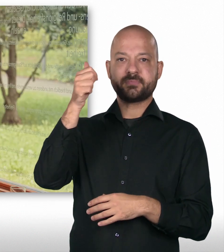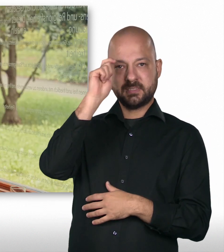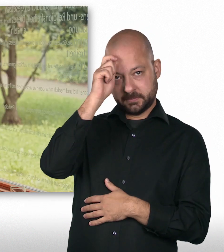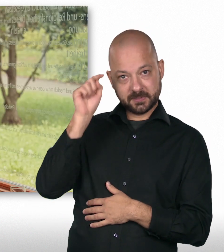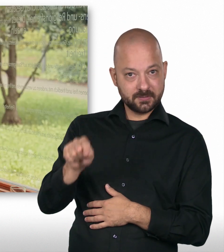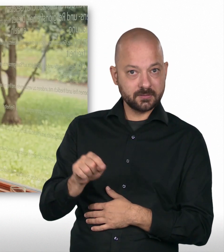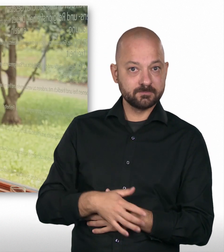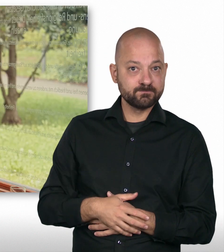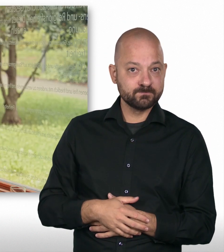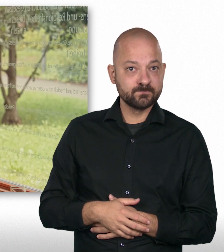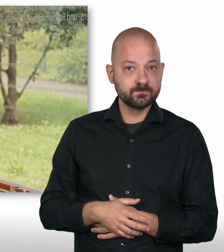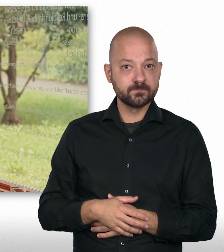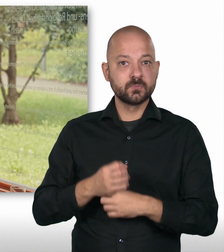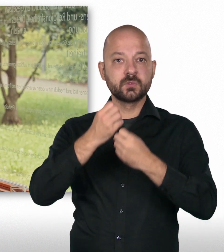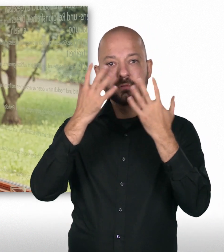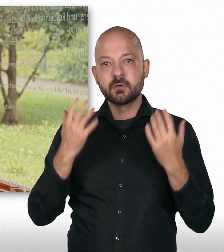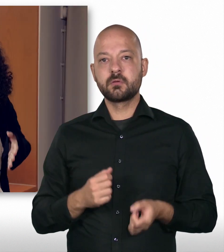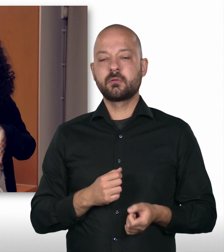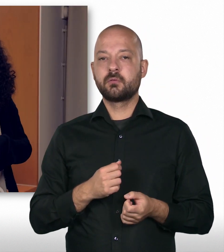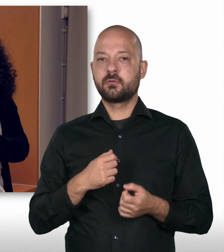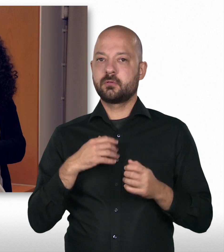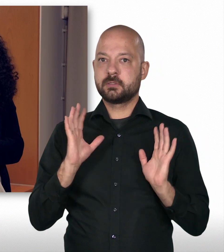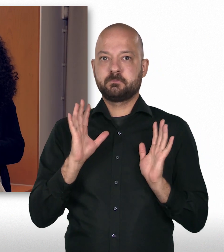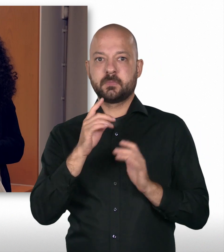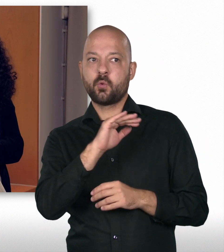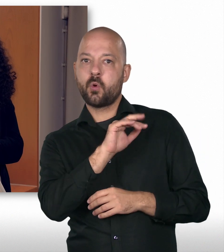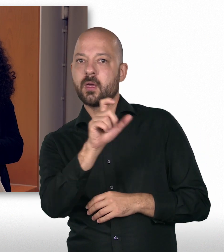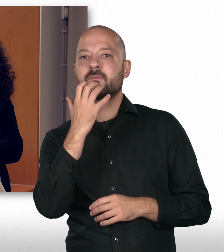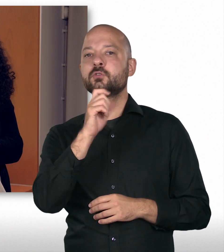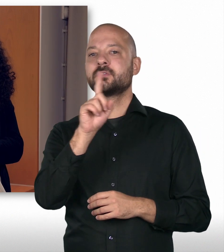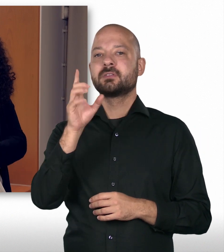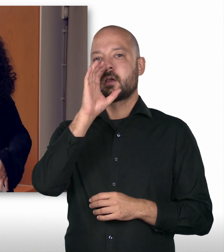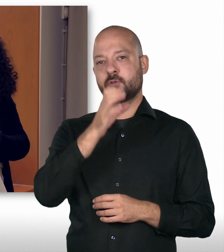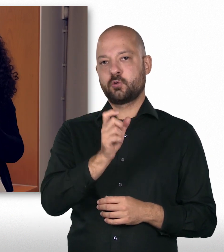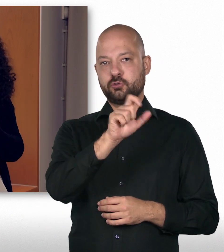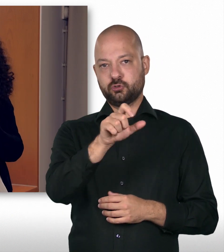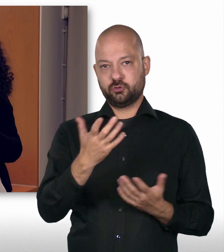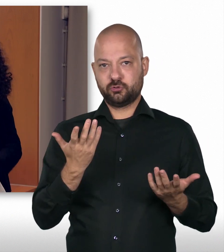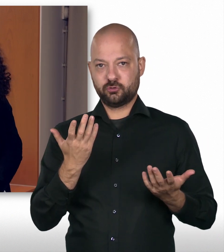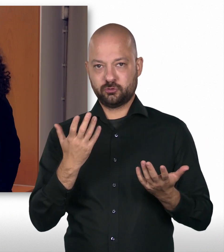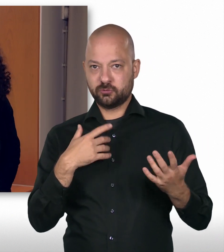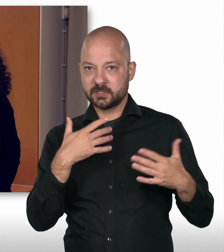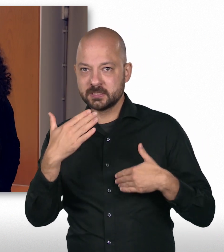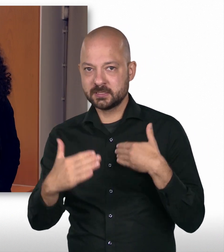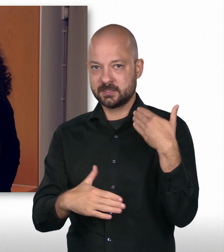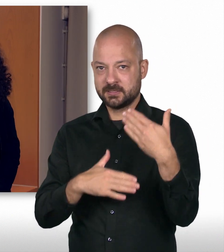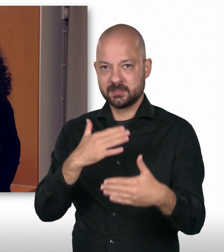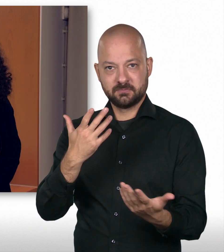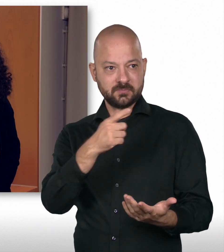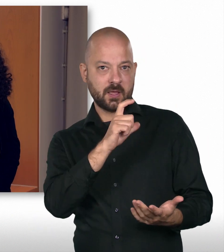meine Kollegen zu enttäuschen, die mit mir ziehen und auch die, die erwarten, dass ich natürlich das bestehe. Und das ist, glaube